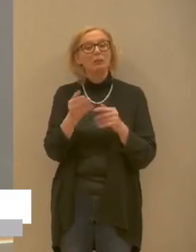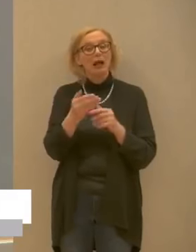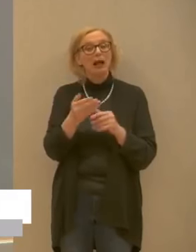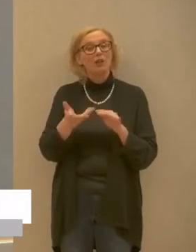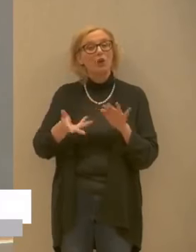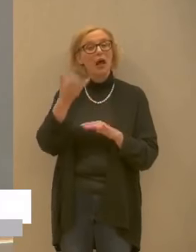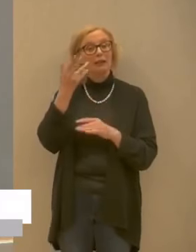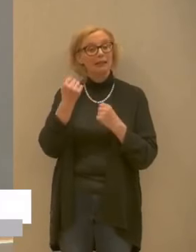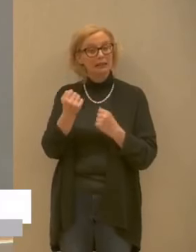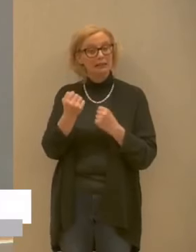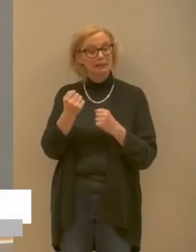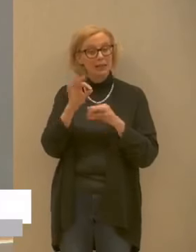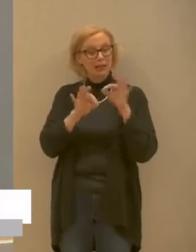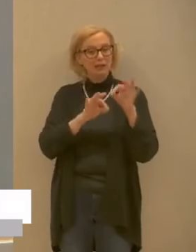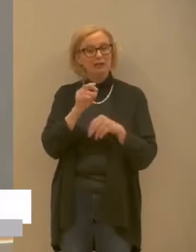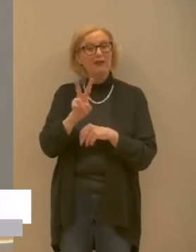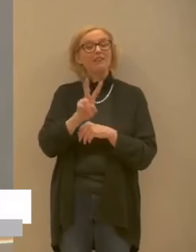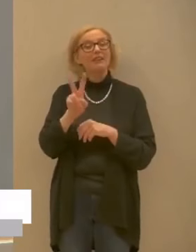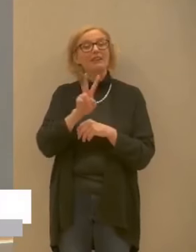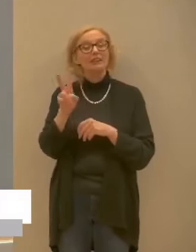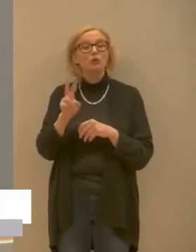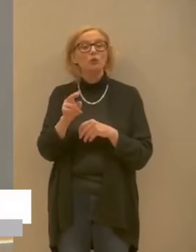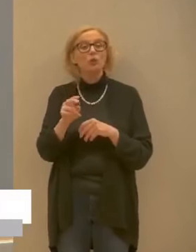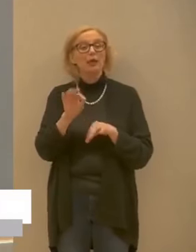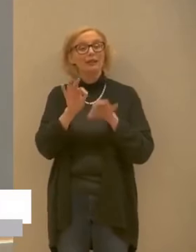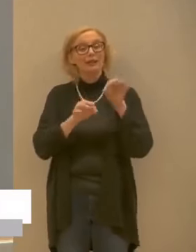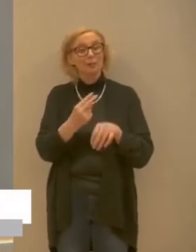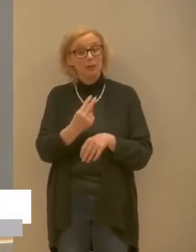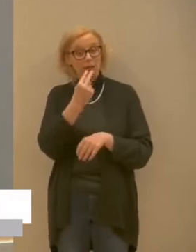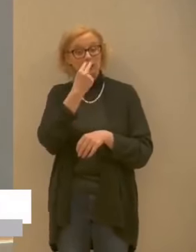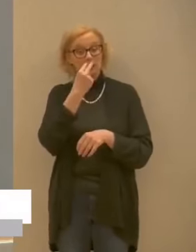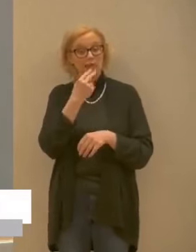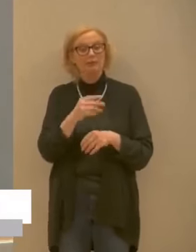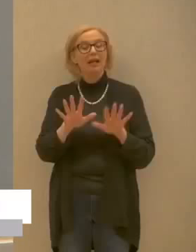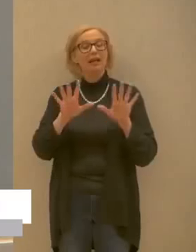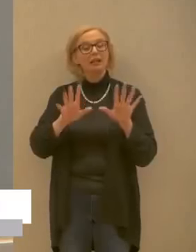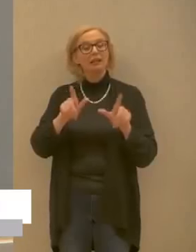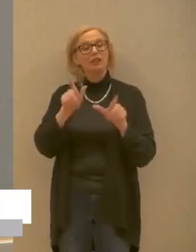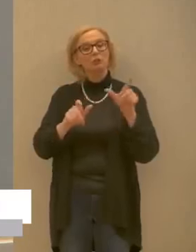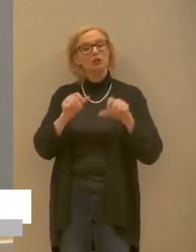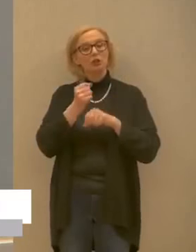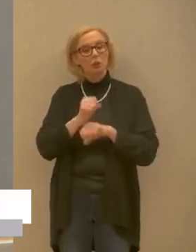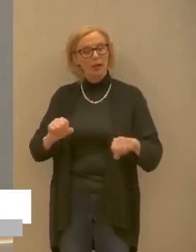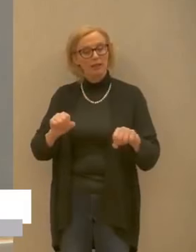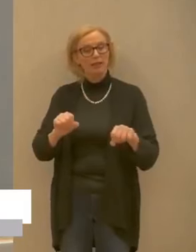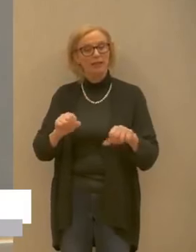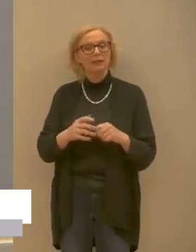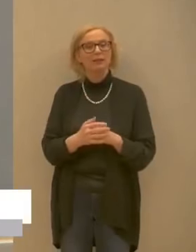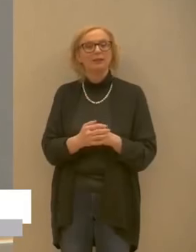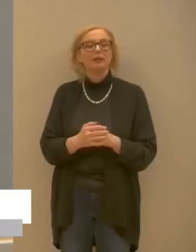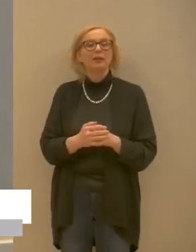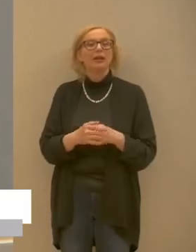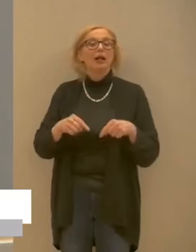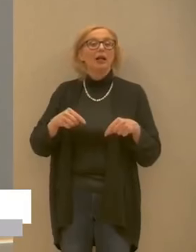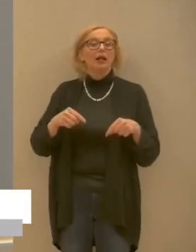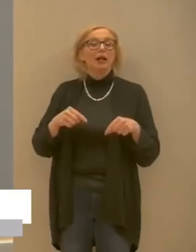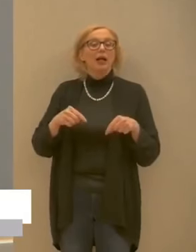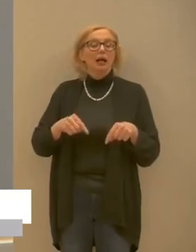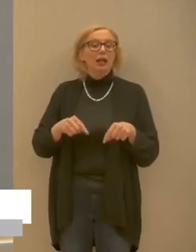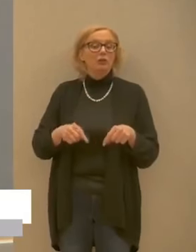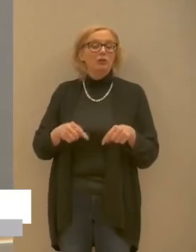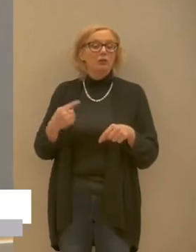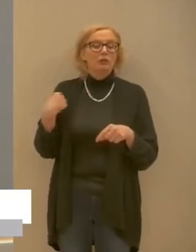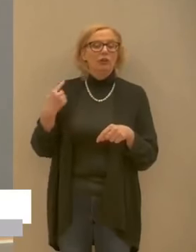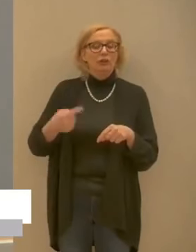intensità 22 in terapia intensiva 10 persone sono guarite e per il momento siamo a 7